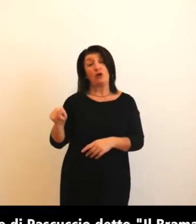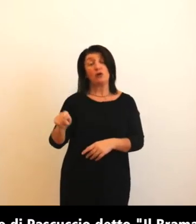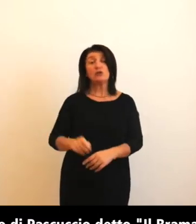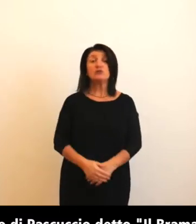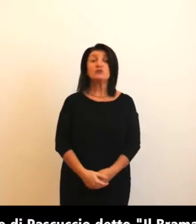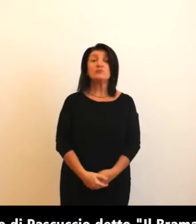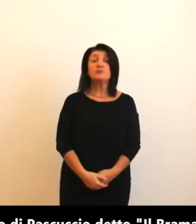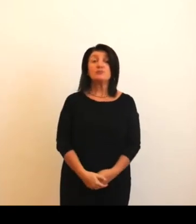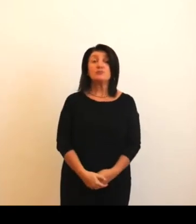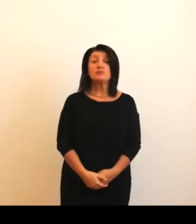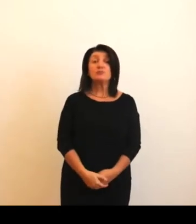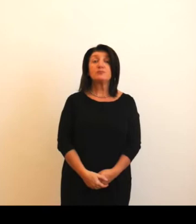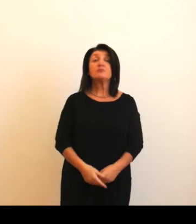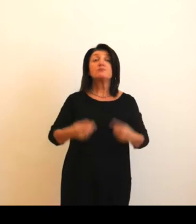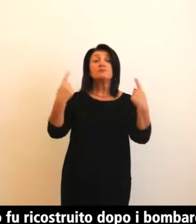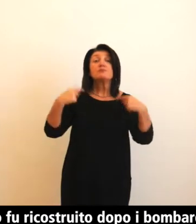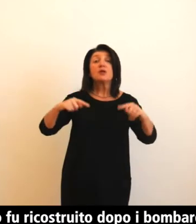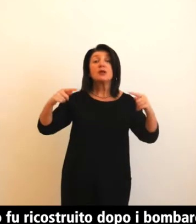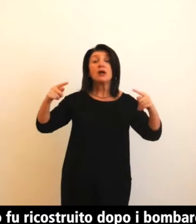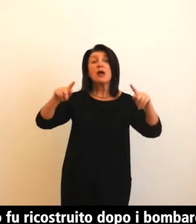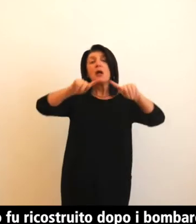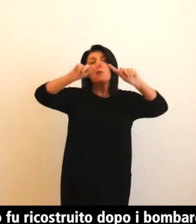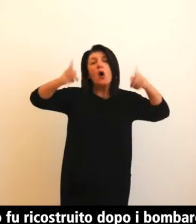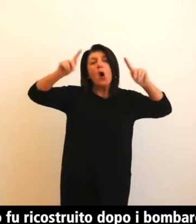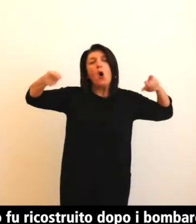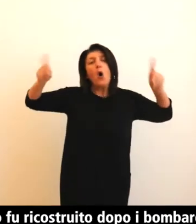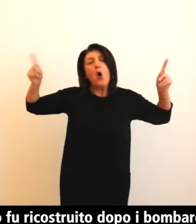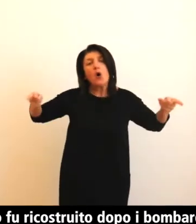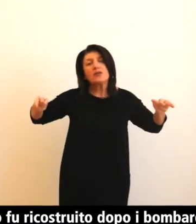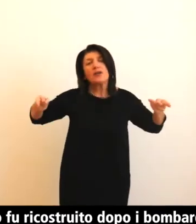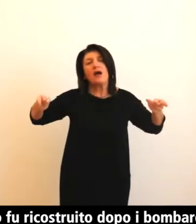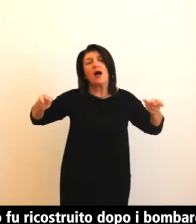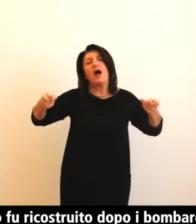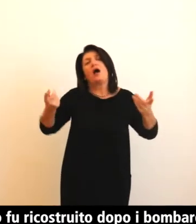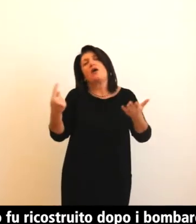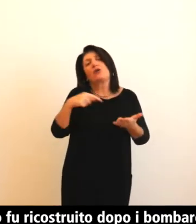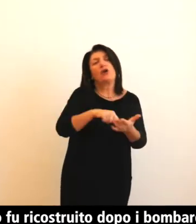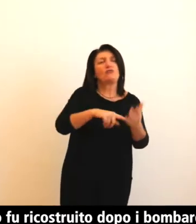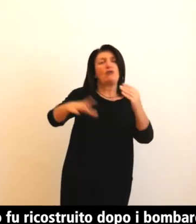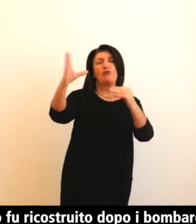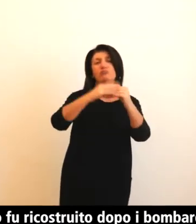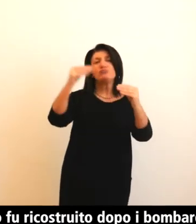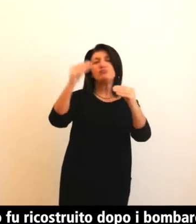Il porticato fu ricostruito dopo i bombardamenti della Seconda Guerra Mondiale.